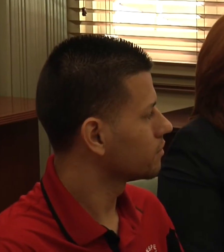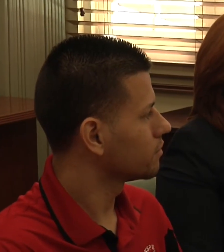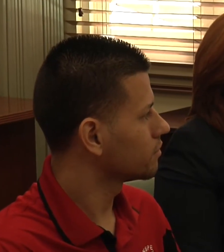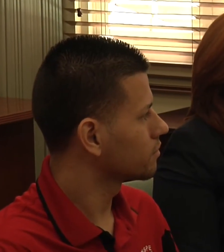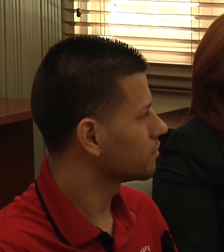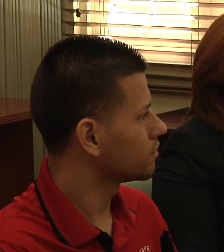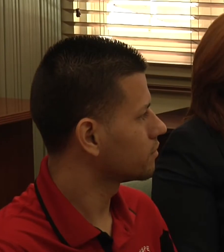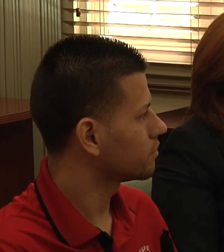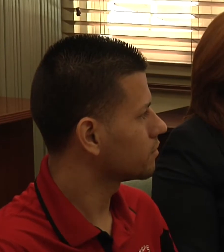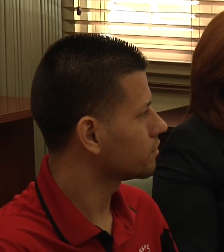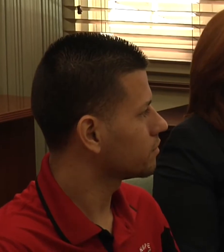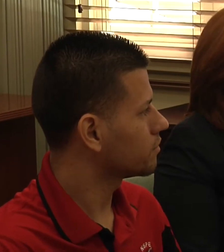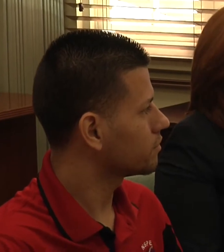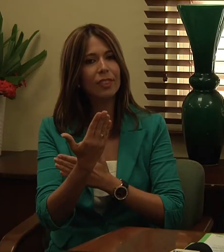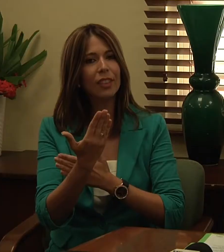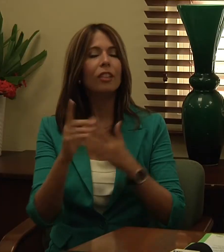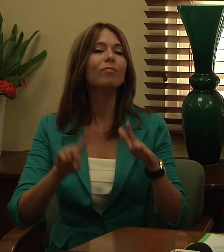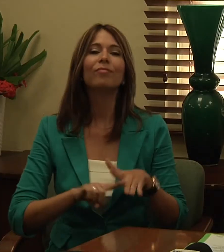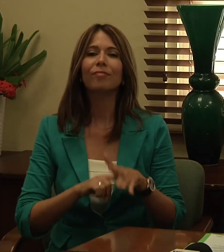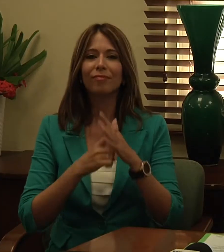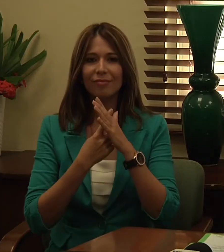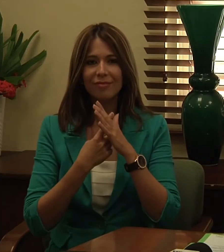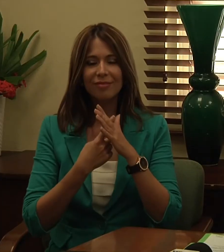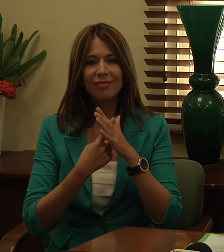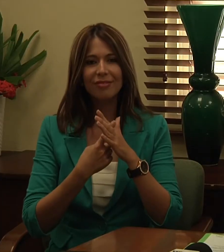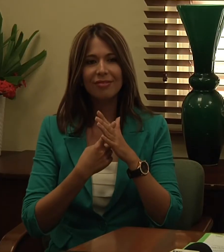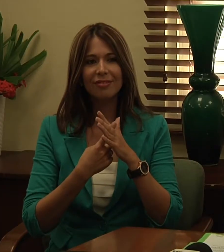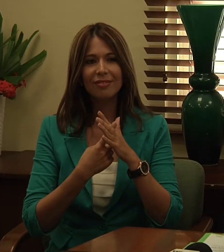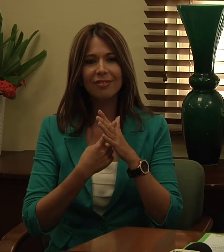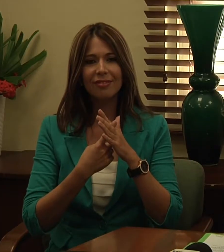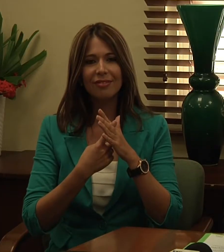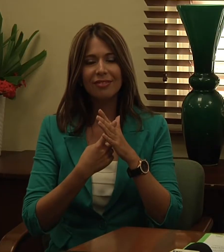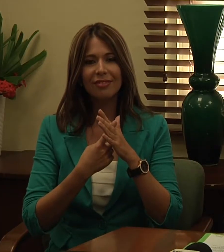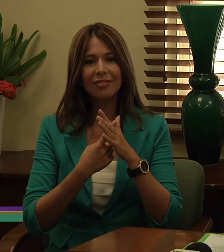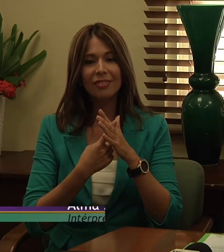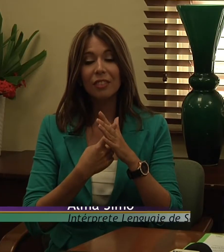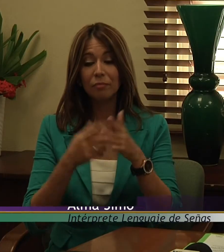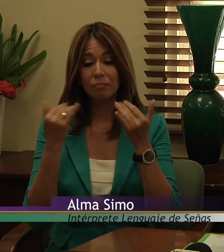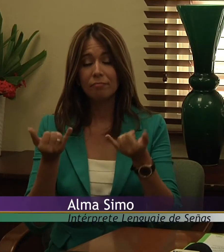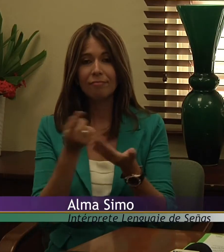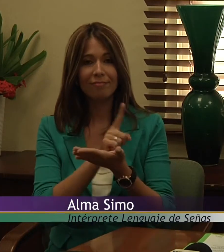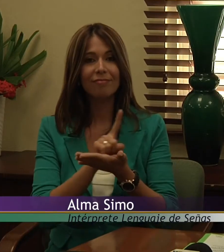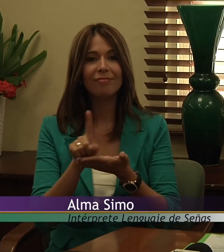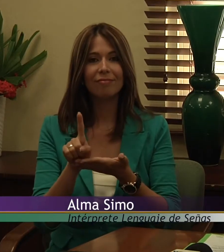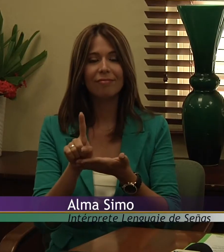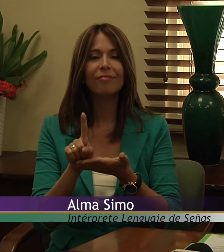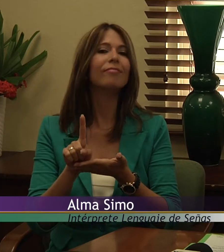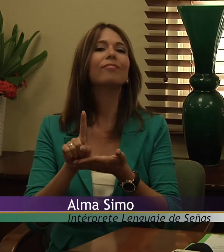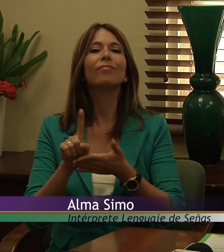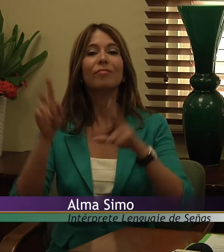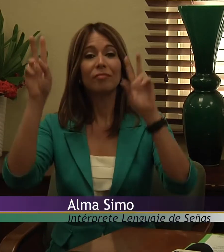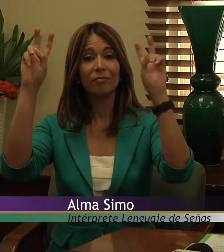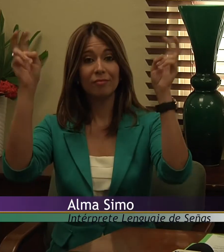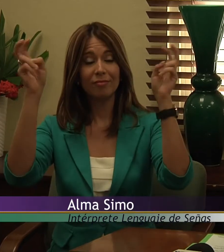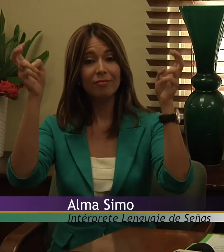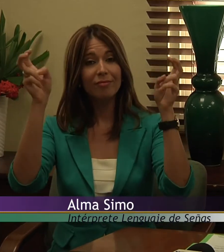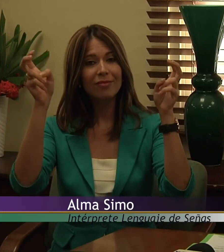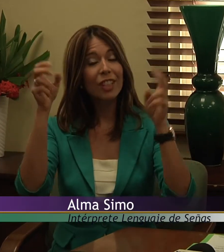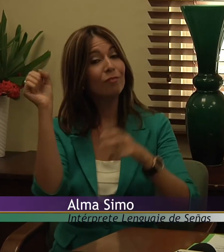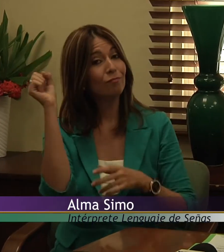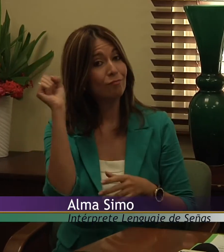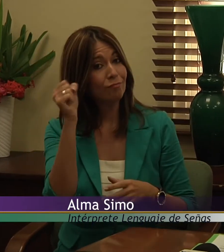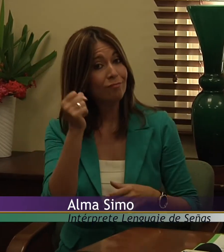comenzar con esta semana de una actividad que hemos titulado Sí a la vida,